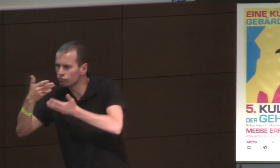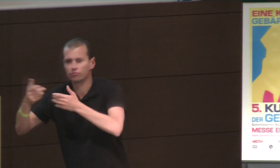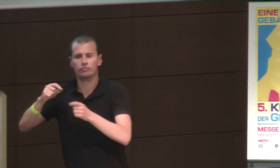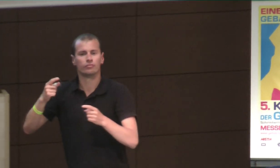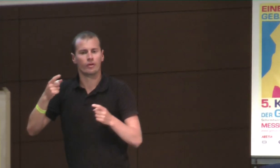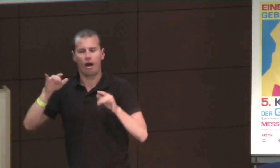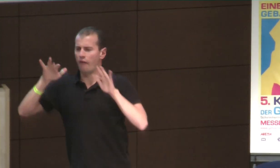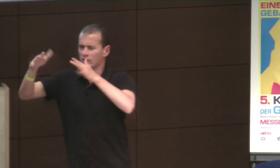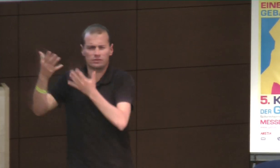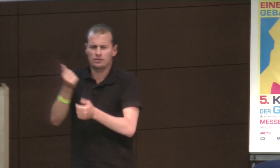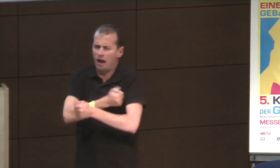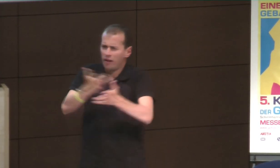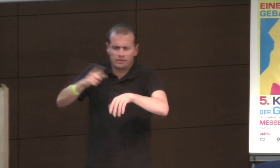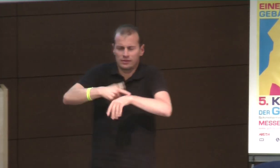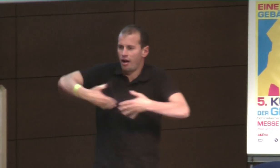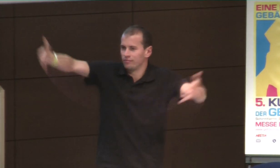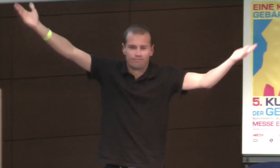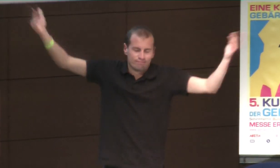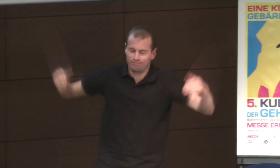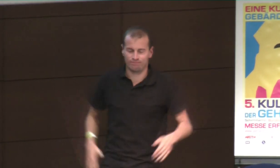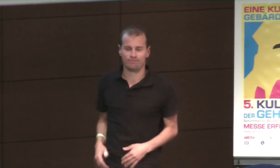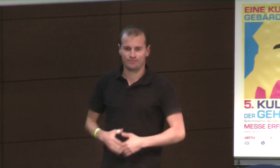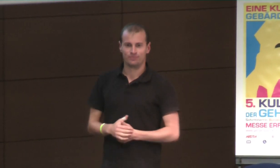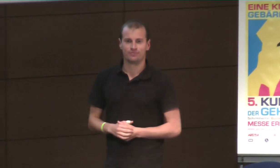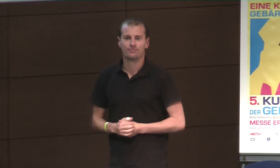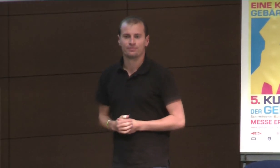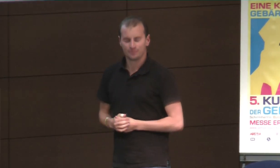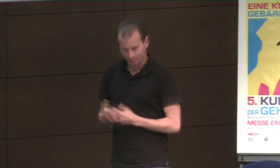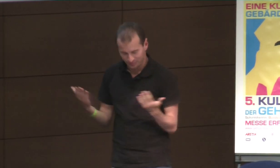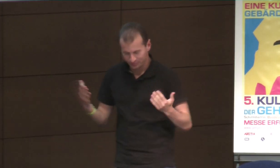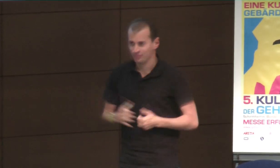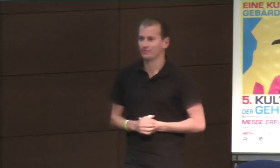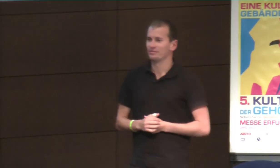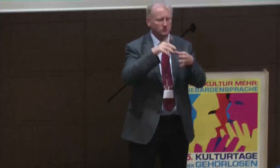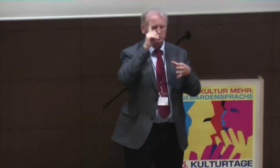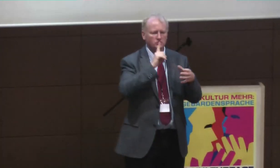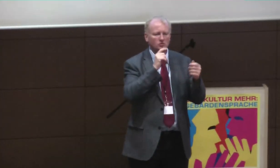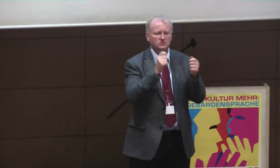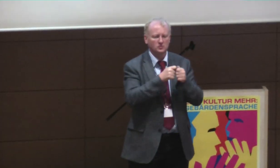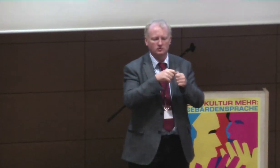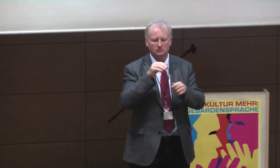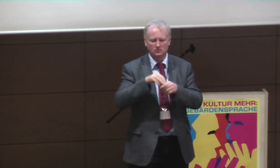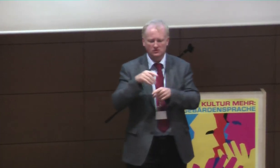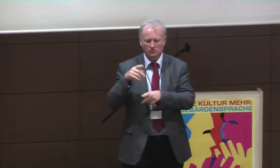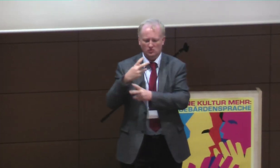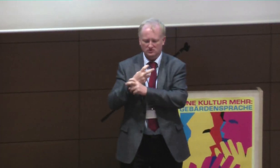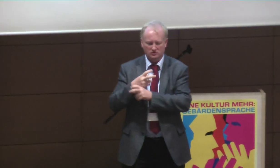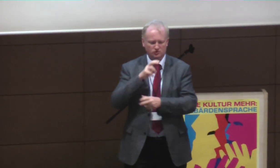okay, wie sind Sie, Sie sind, Sie haben das gesagt, und ich möchte gerne mich mit Ihnen aus, beim, beim,